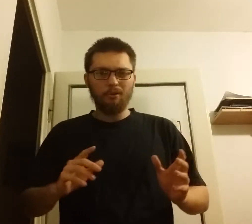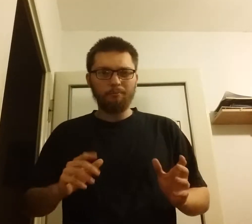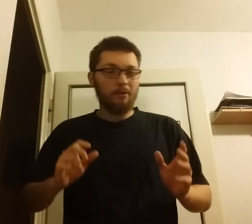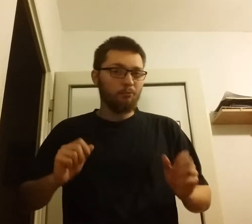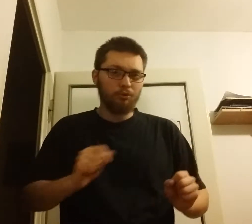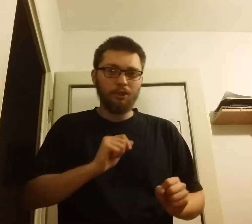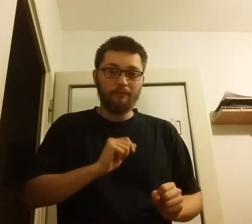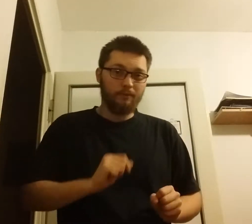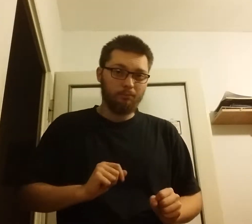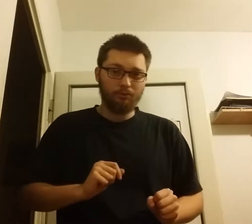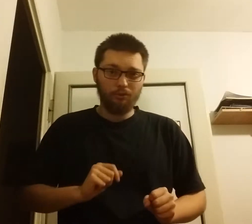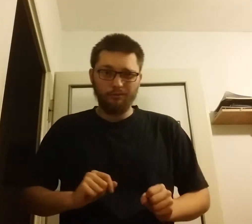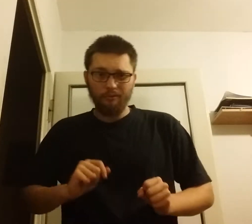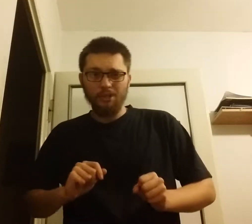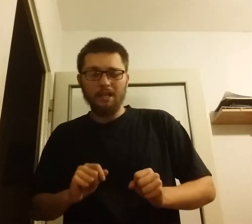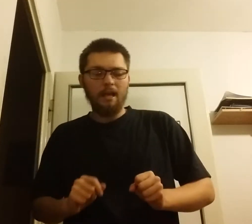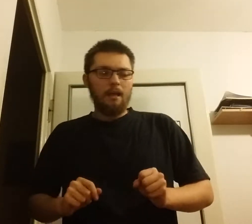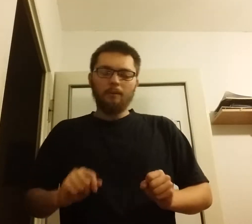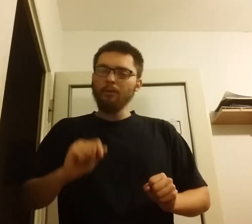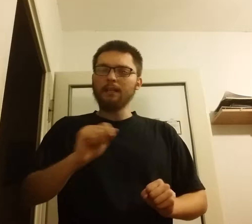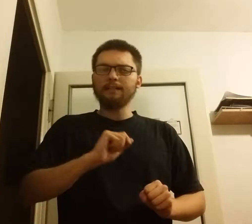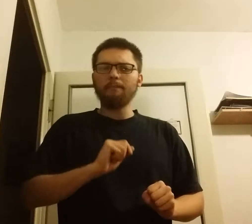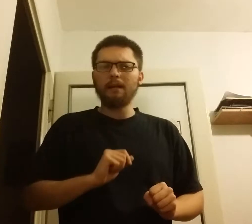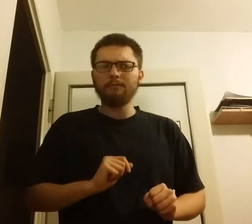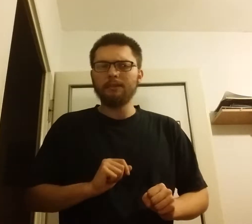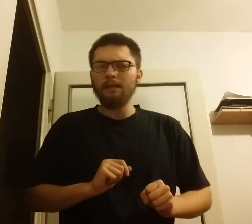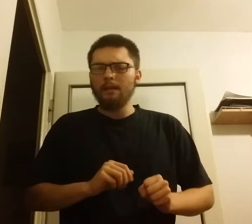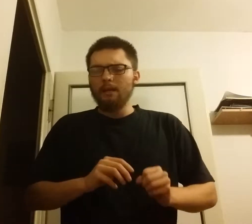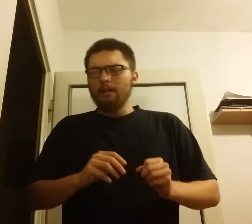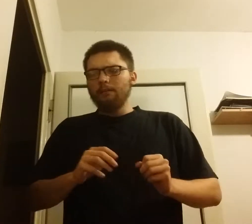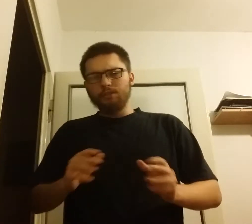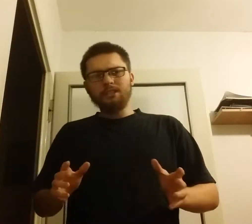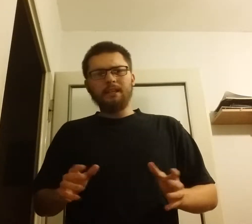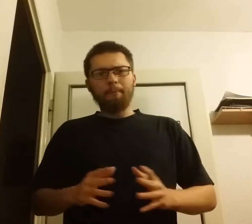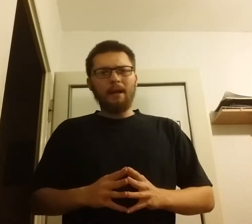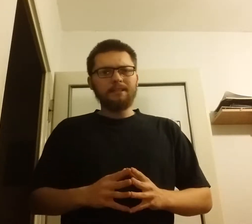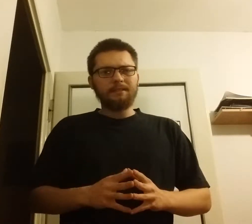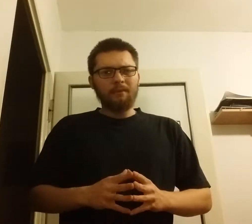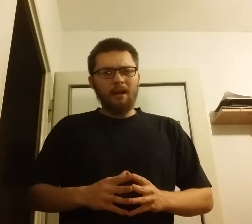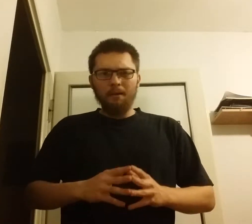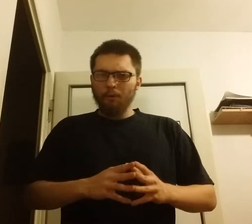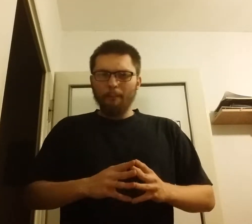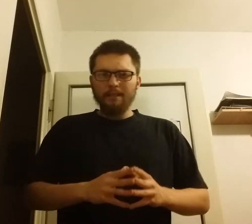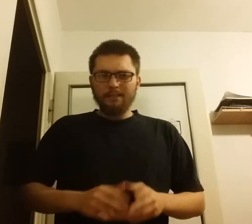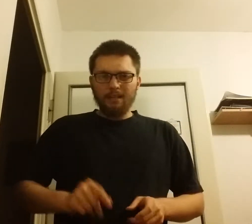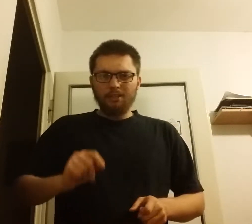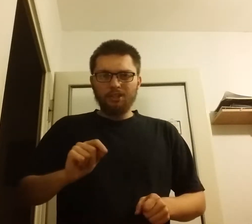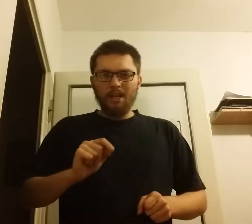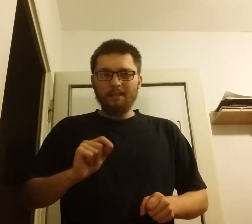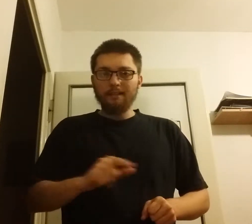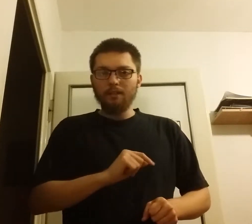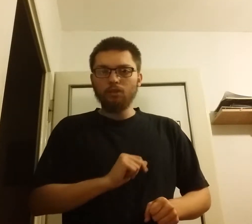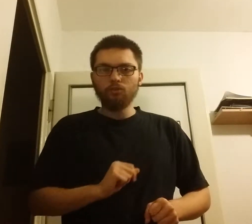Europie musi wybuchnąć wojna, bo tak naprawdę wszystkie państwa europejskie się na nią